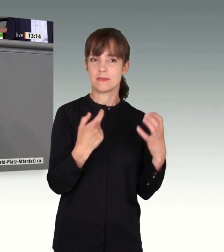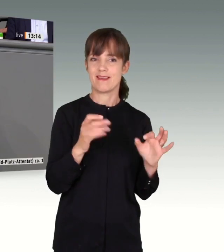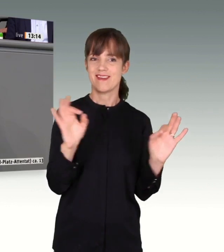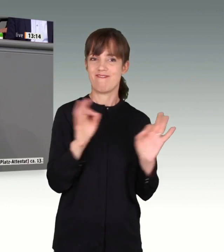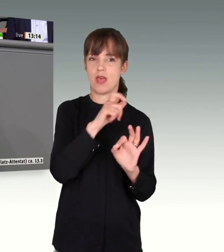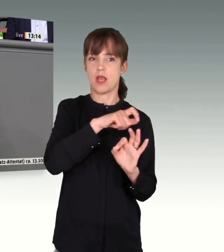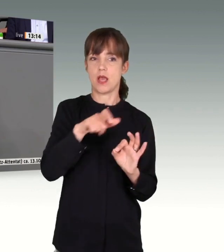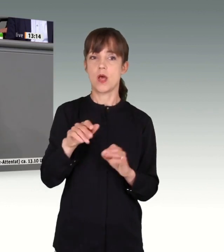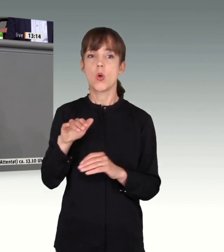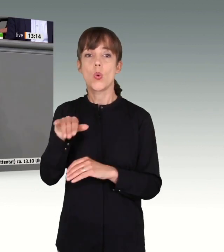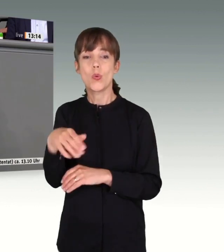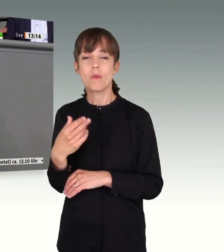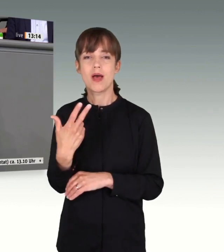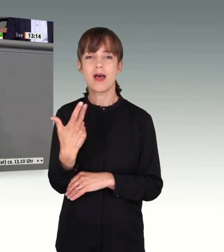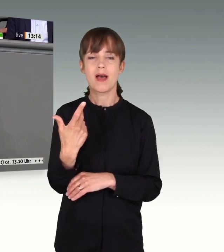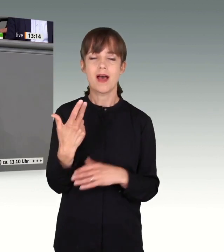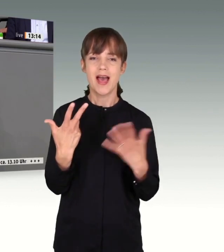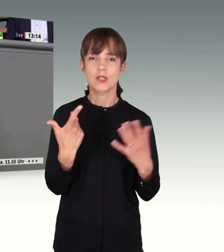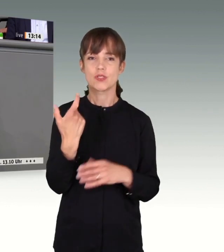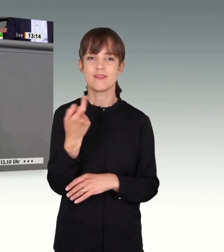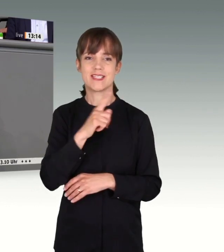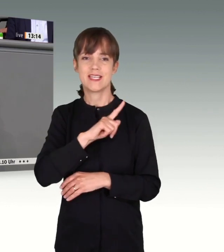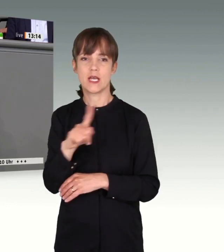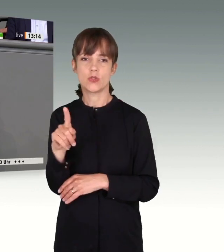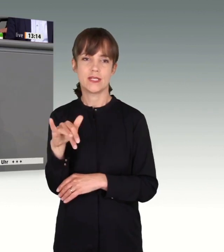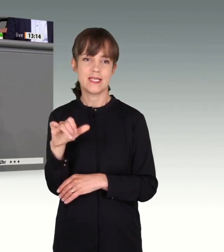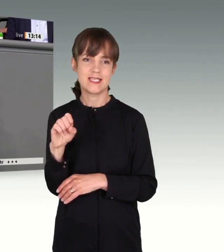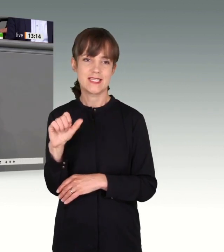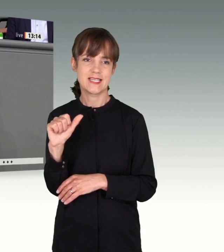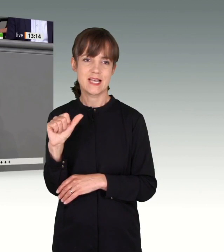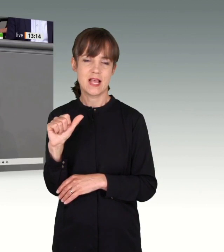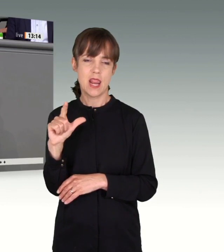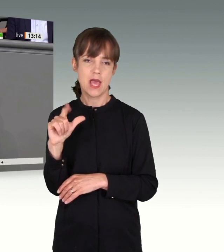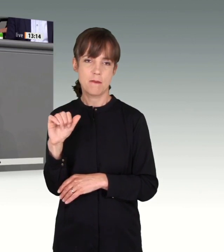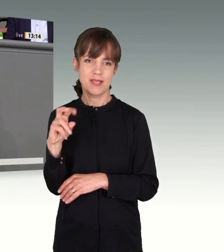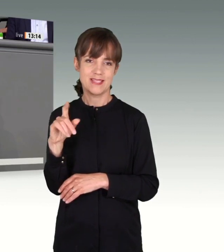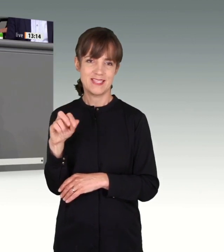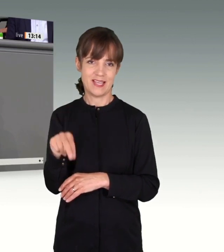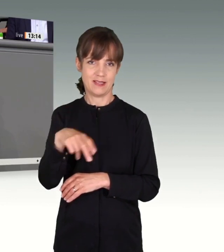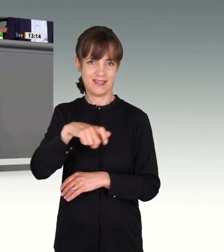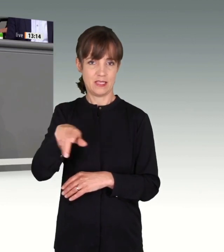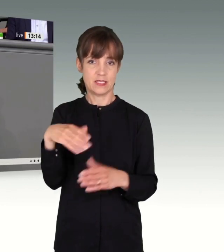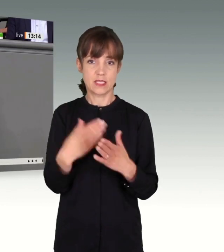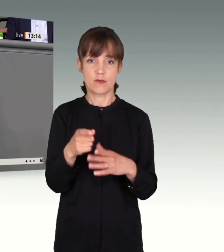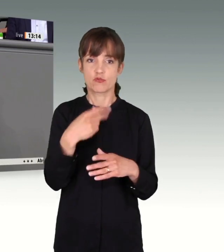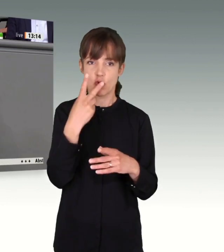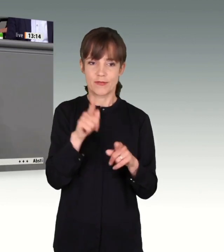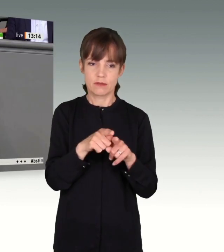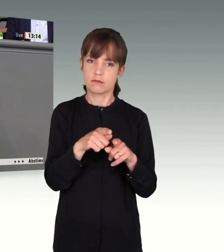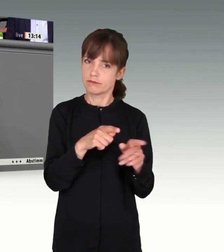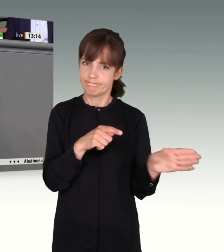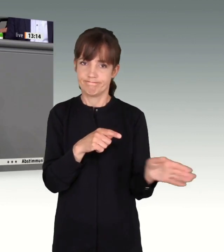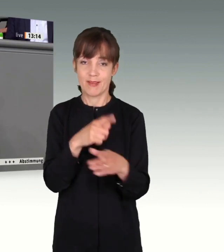28 000 Islamisten. Und deswegen müssen wir schauen, dass wir diese aus dem Verkehr ziehen. Und wenn wir sie nicht